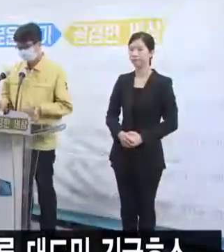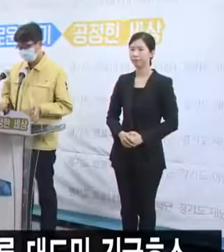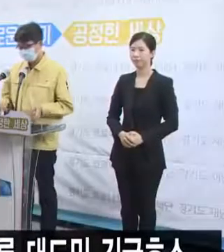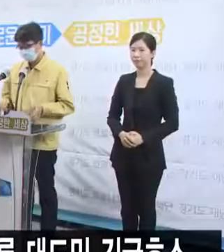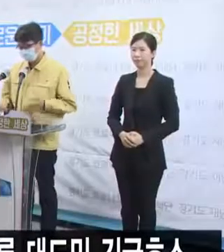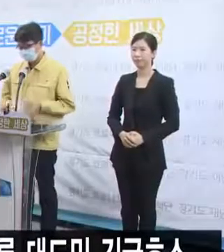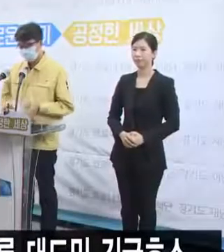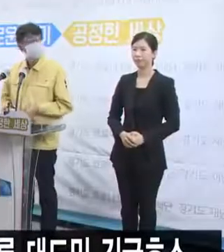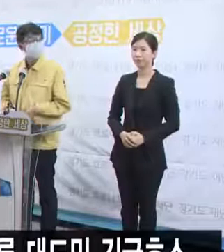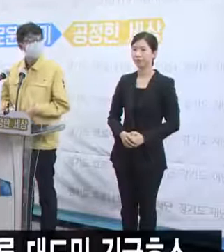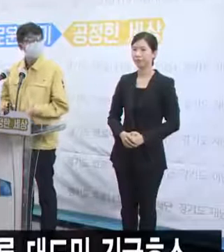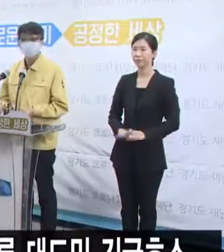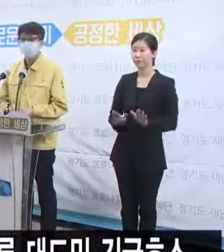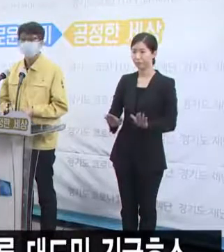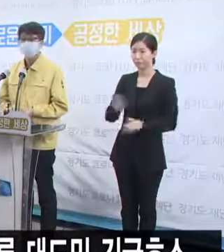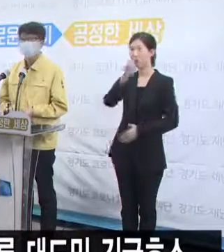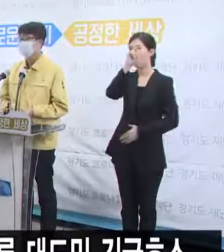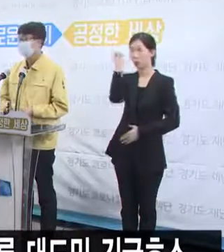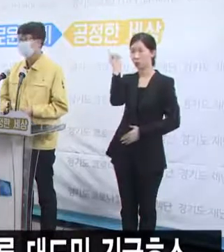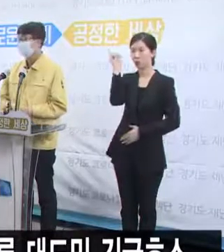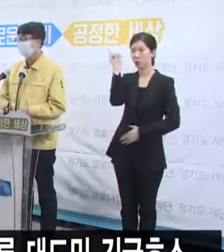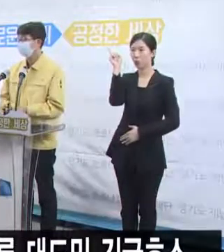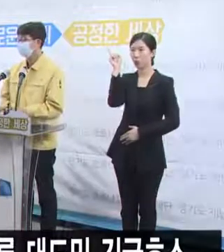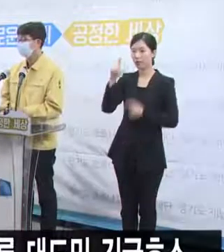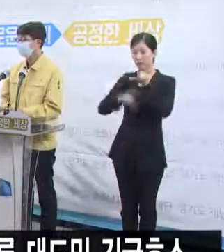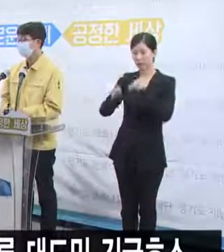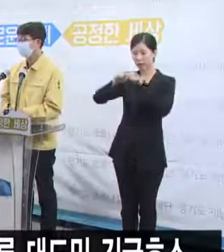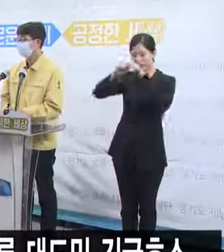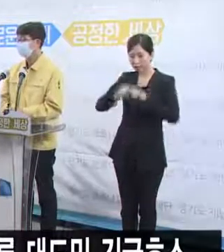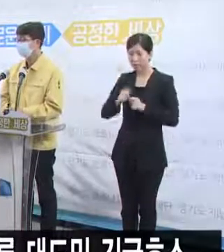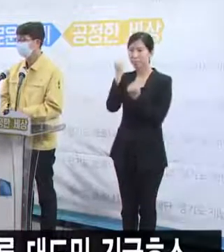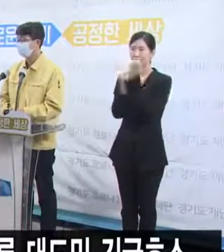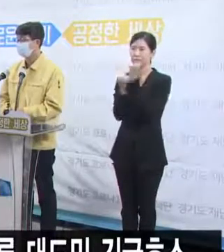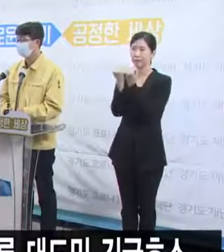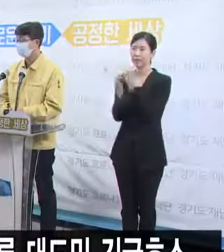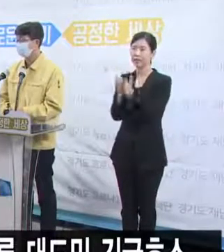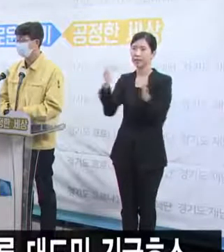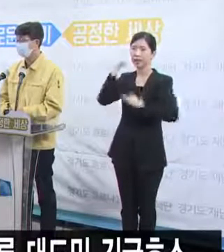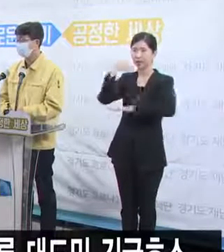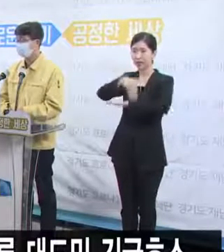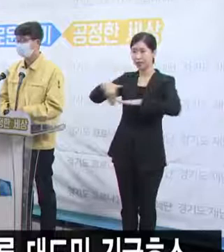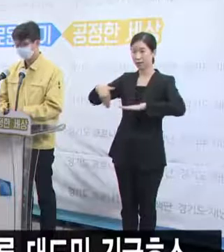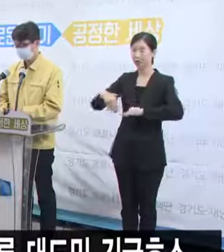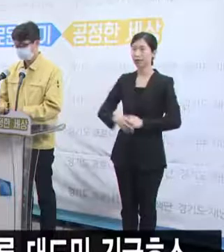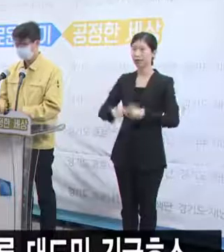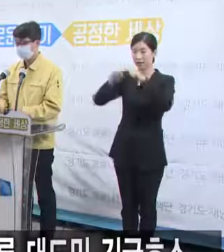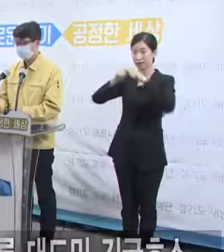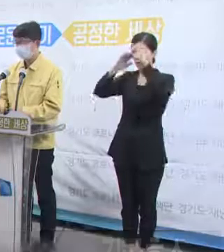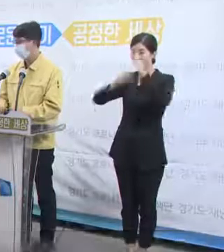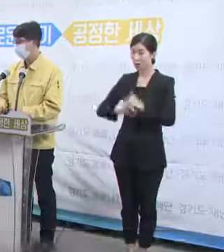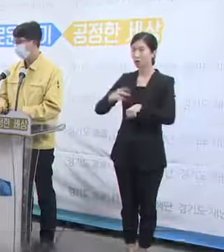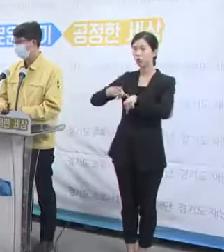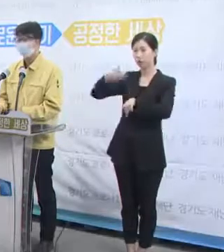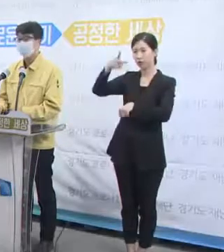답변드리고 저희가 오후에 세부적인 브리핑을 실시할 계획입니다. 자세한 상황은